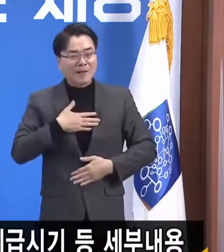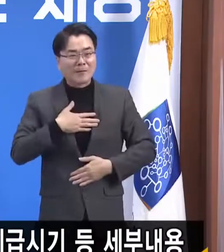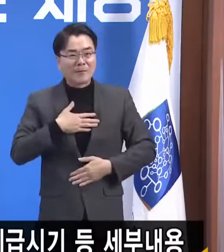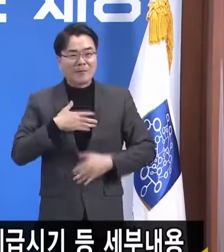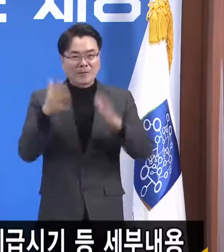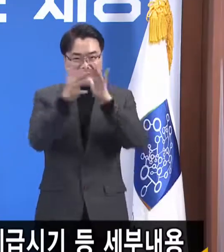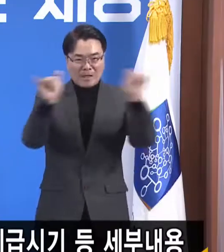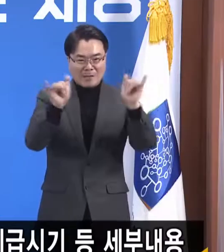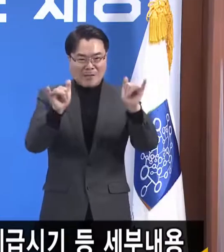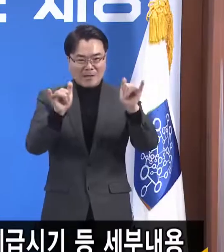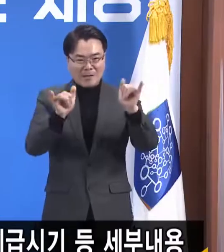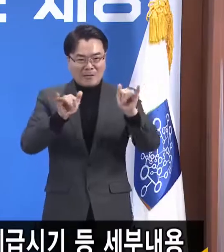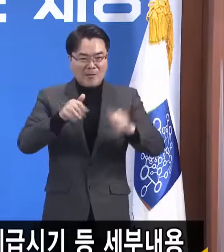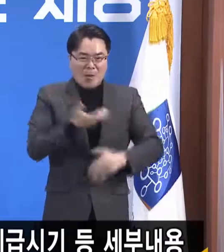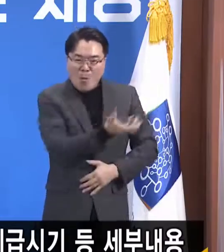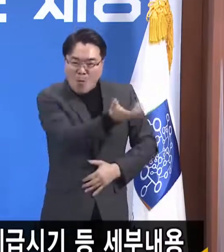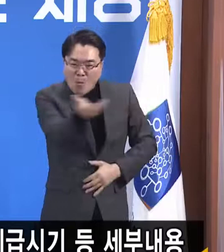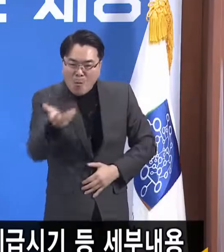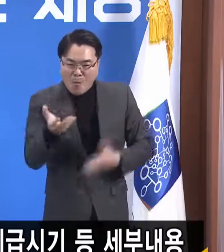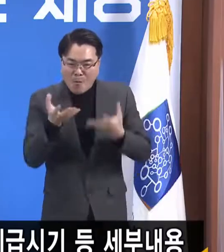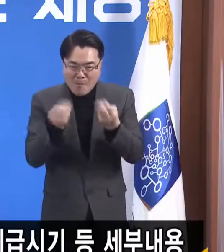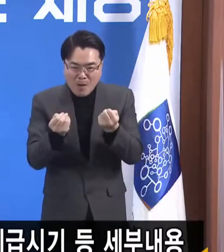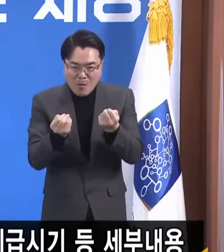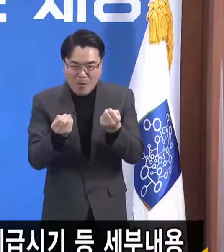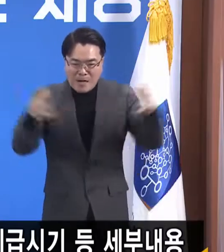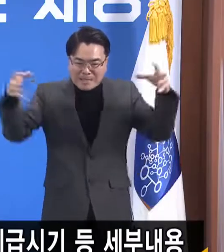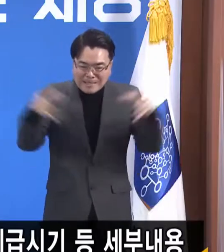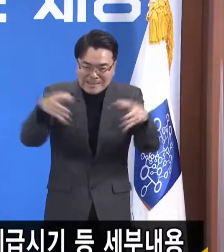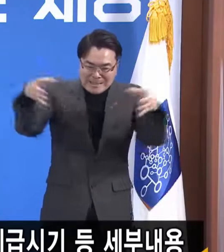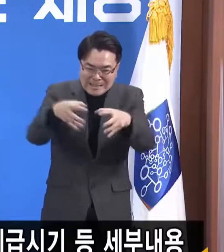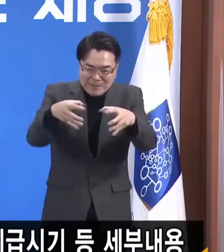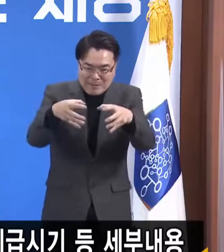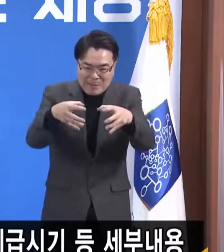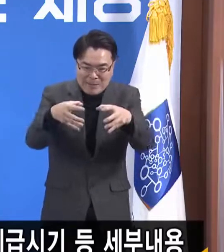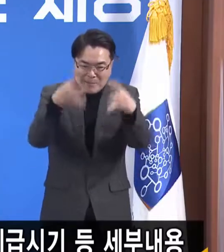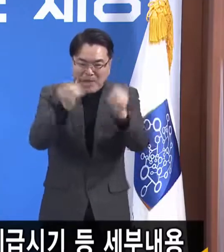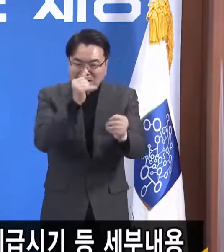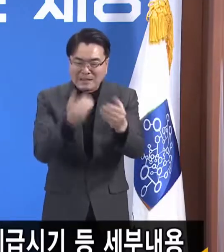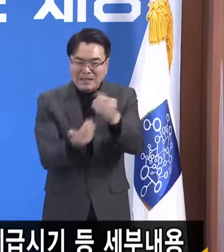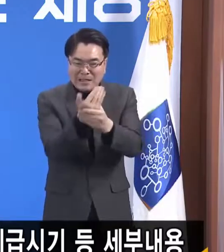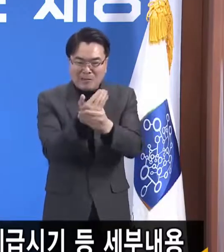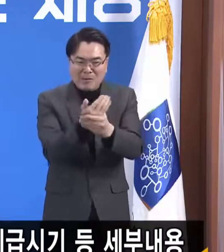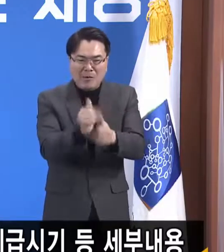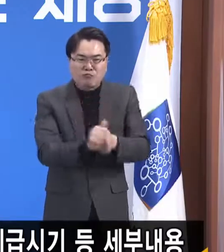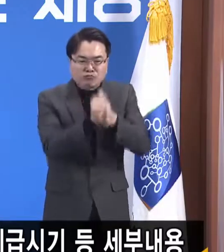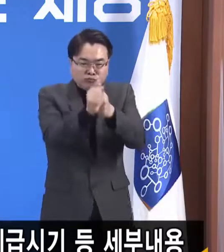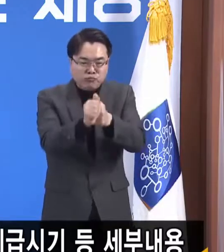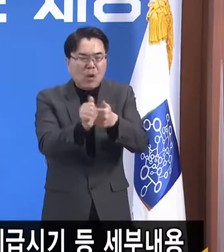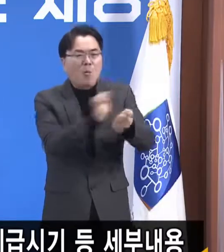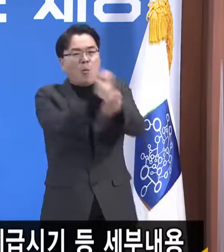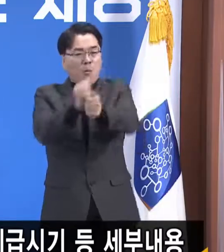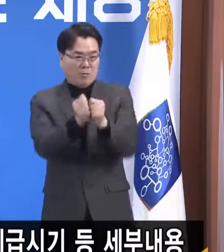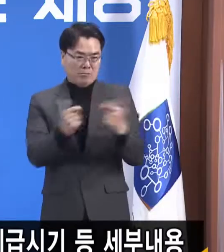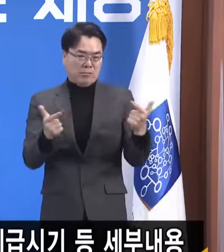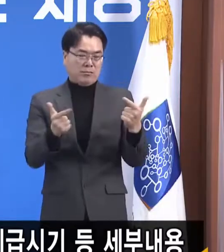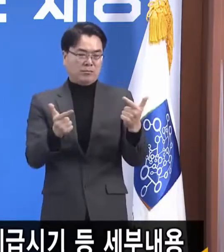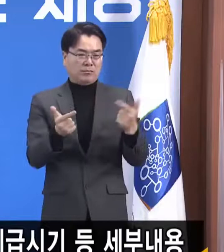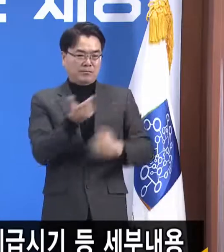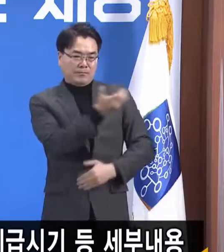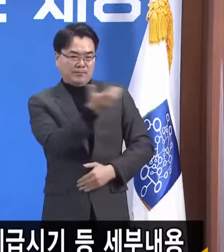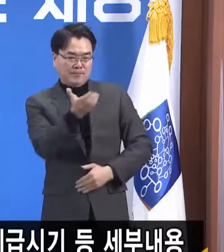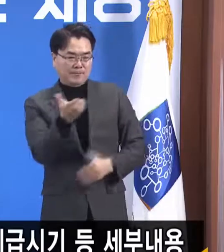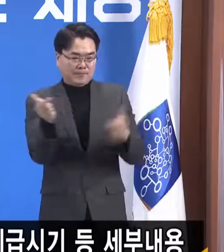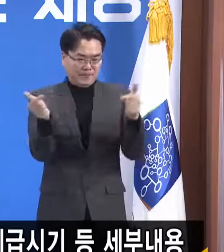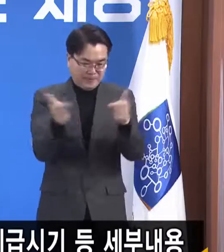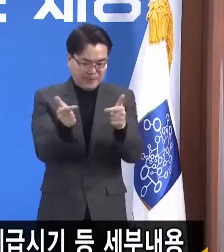또 집합하는 기회가 많아지면 늘어나고 이동이 줄어들고 집합이 좀